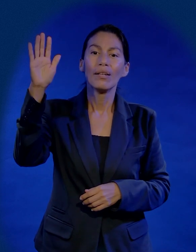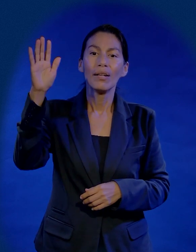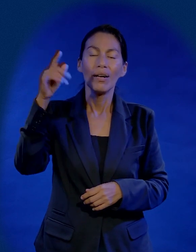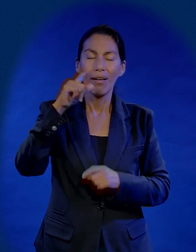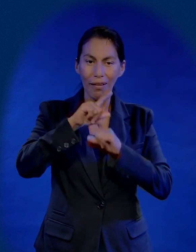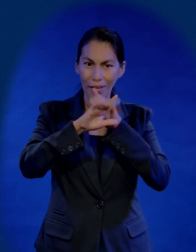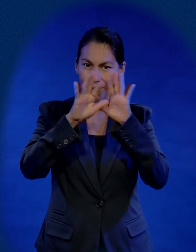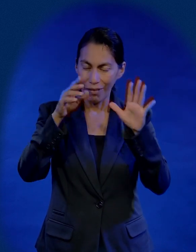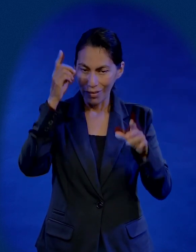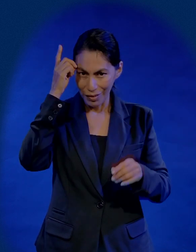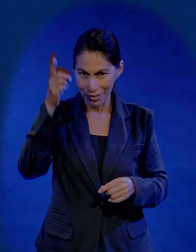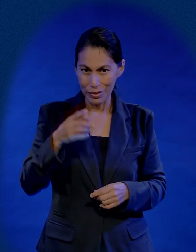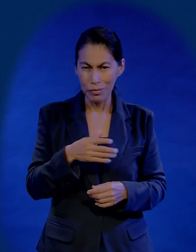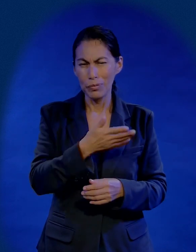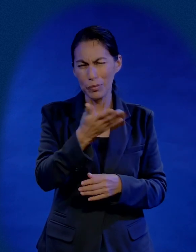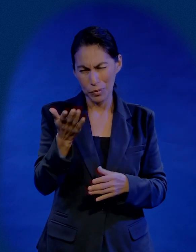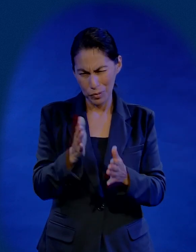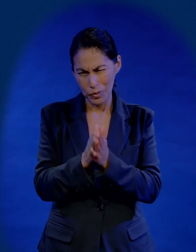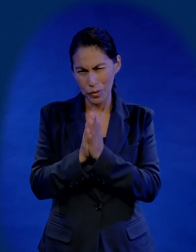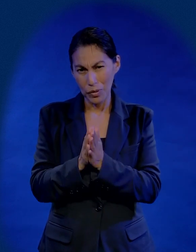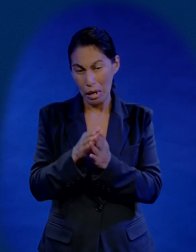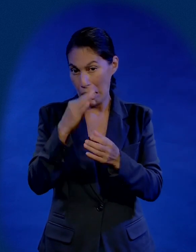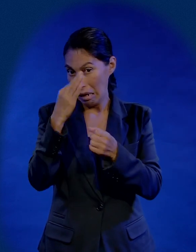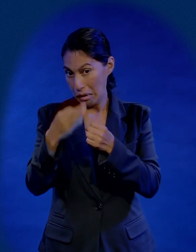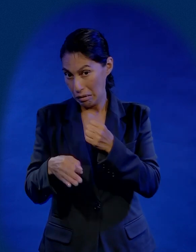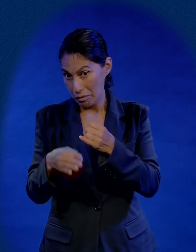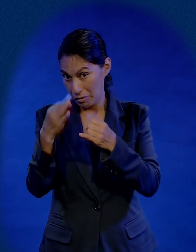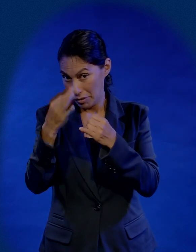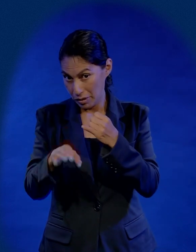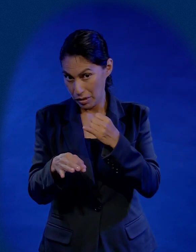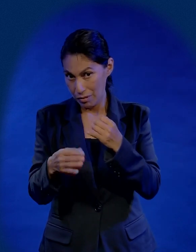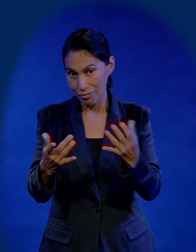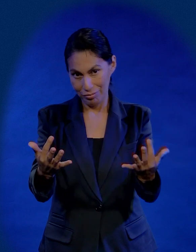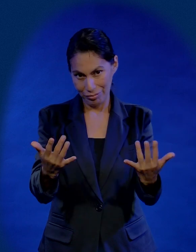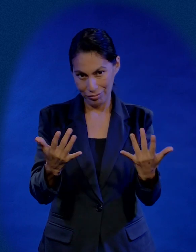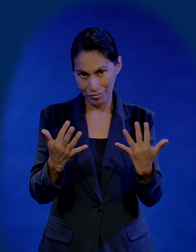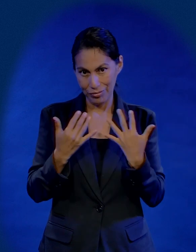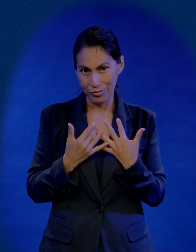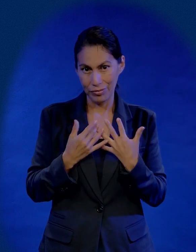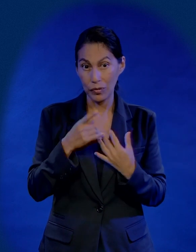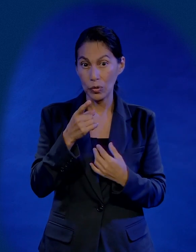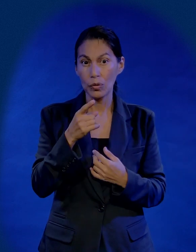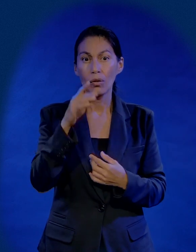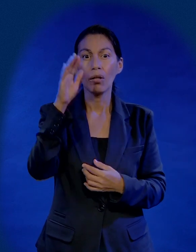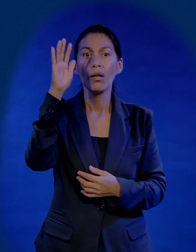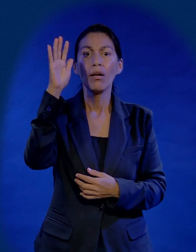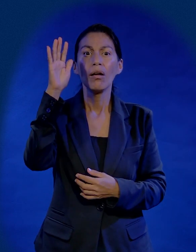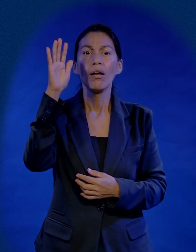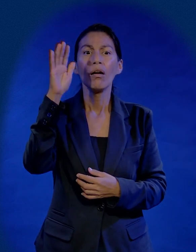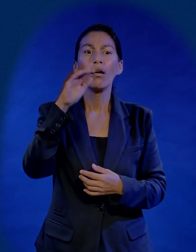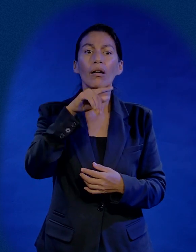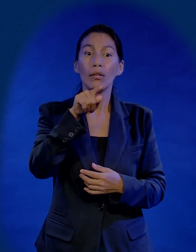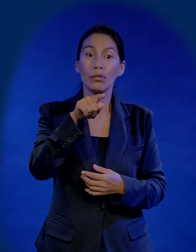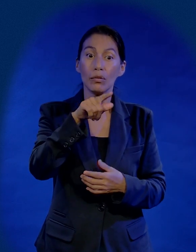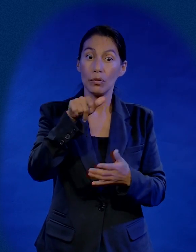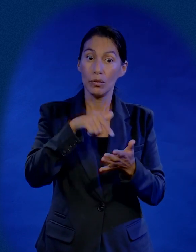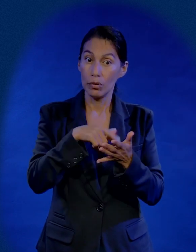hay otra mano allá gloria a Dios por eso gloria a Dios le ruego lo mismo al final viene hay alguien más levanta tu mano donde